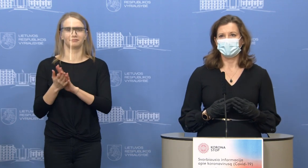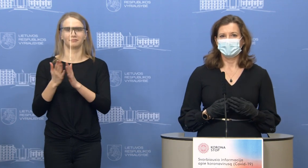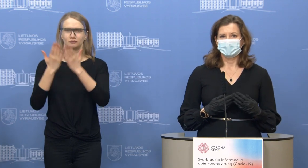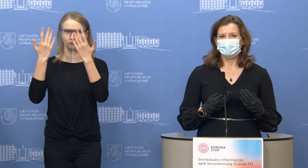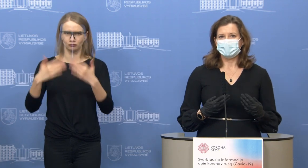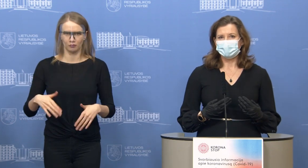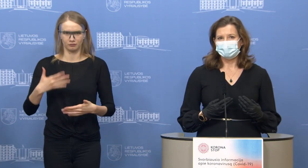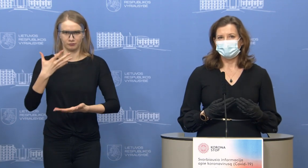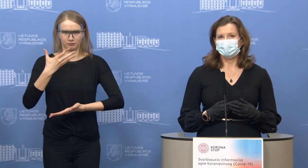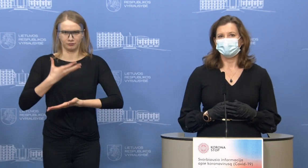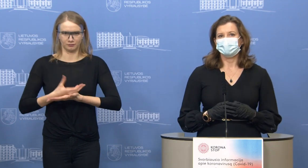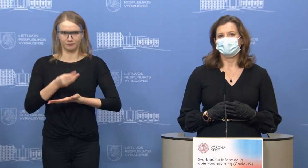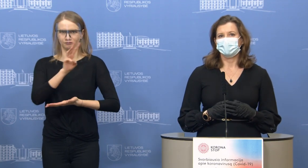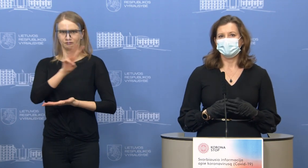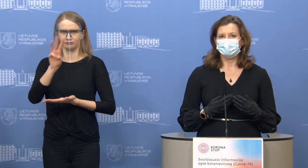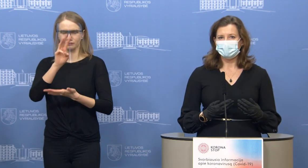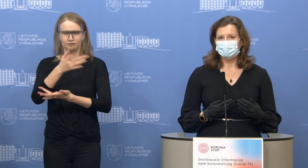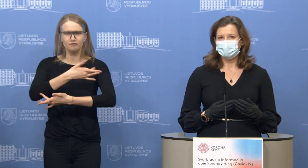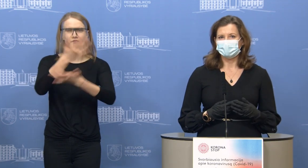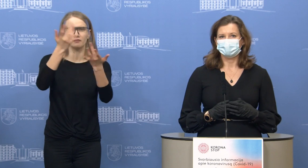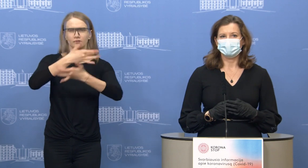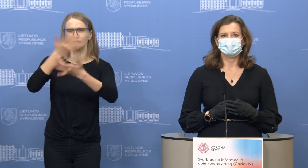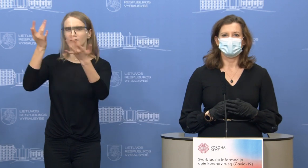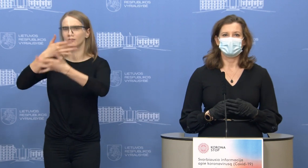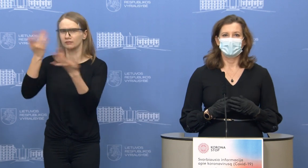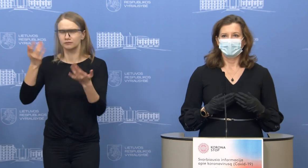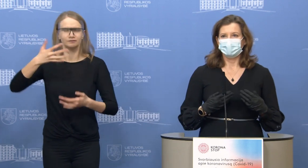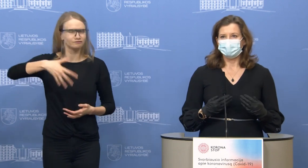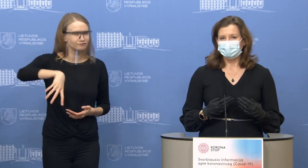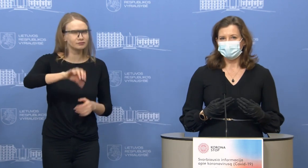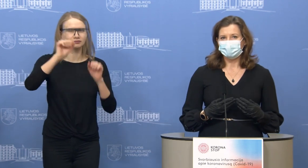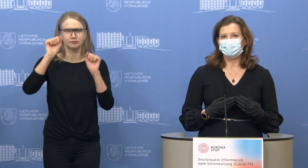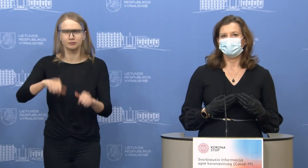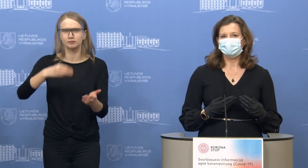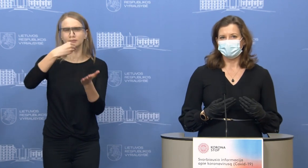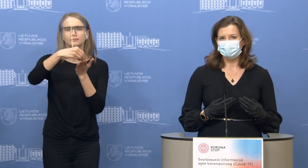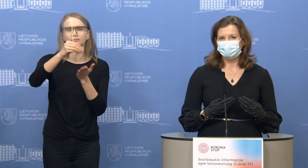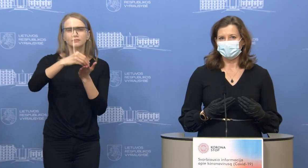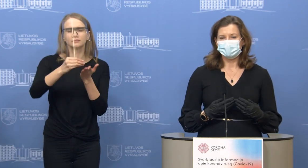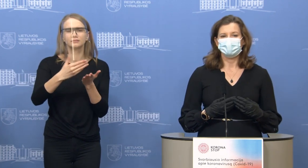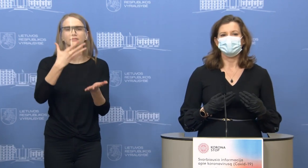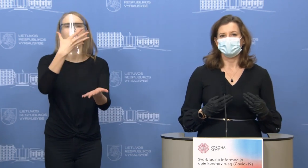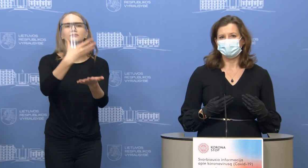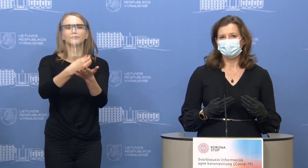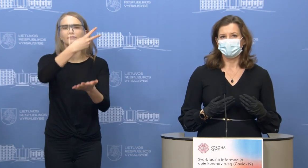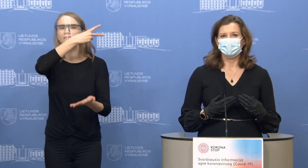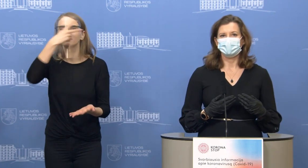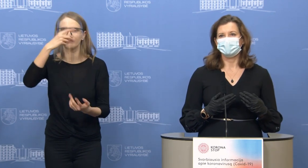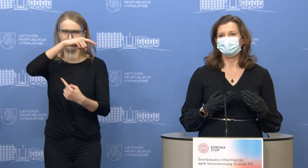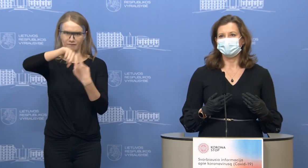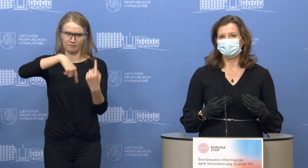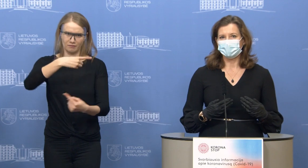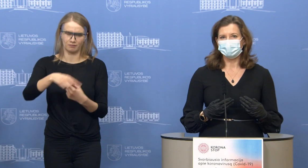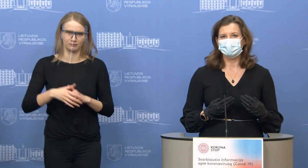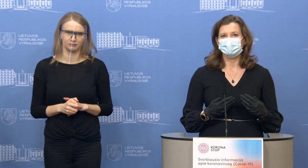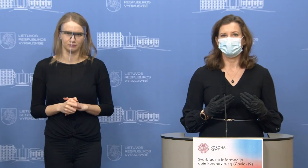platformą, skatinti Lietuvos žmonės, pirkti iš Lietuvos verslo. Nepamirškime, mūsų mažųjų verslinkų šioje platformoje